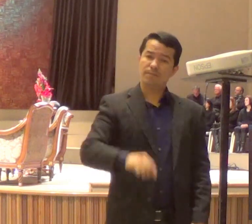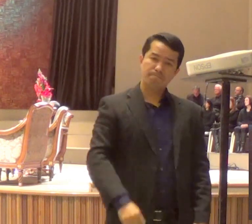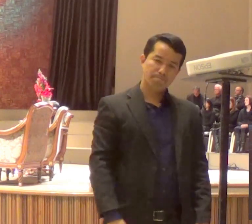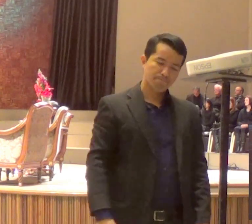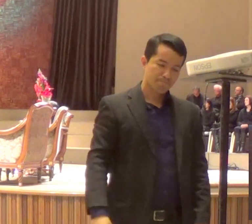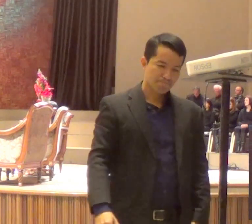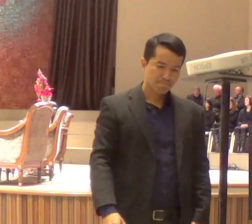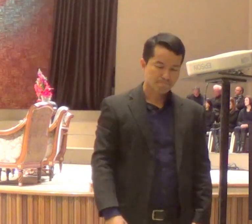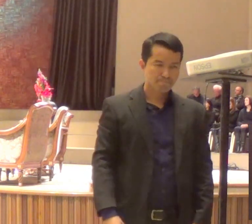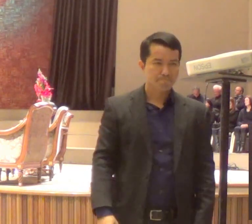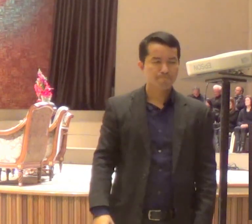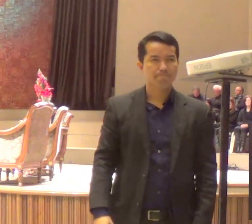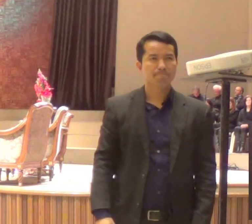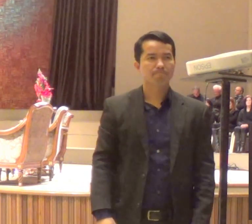é Pedro,